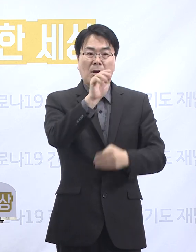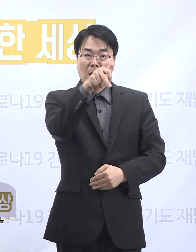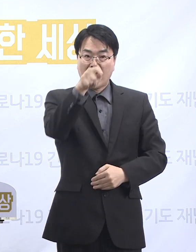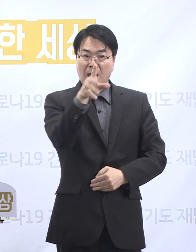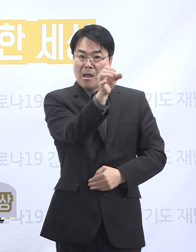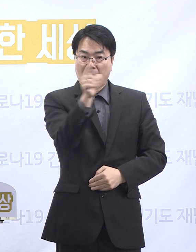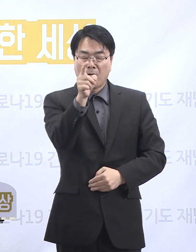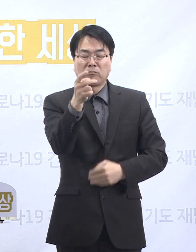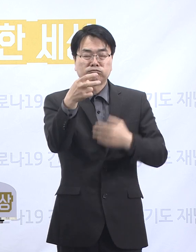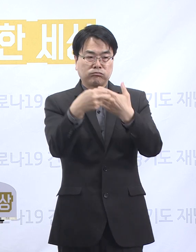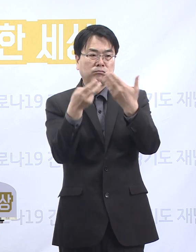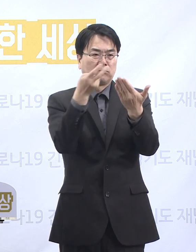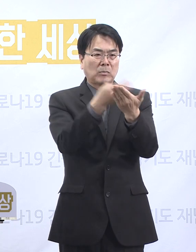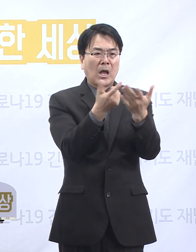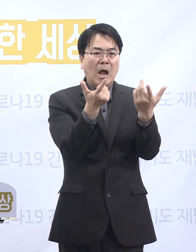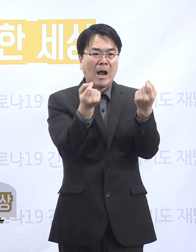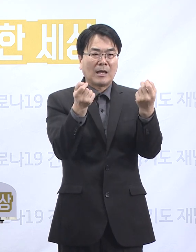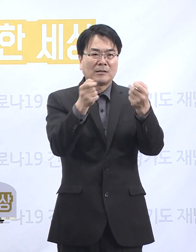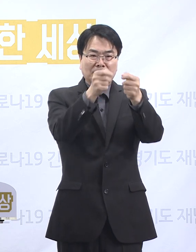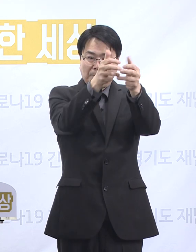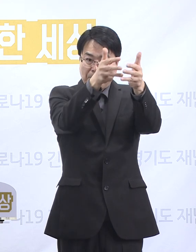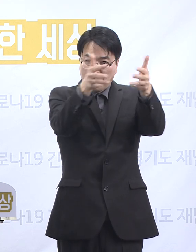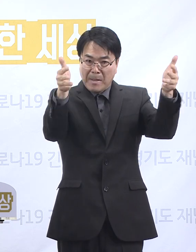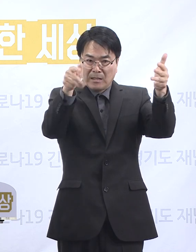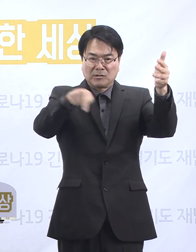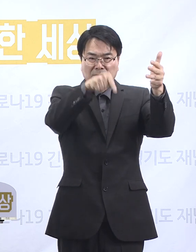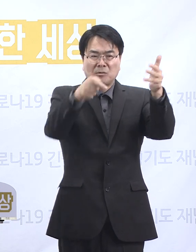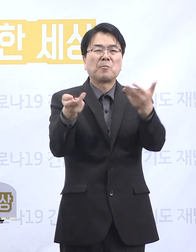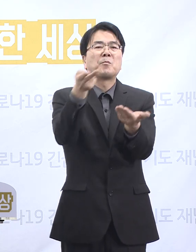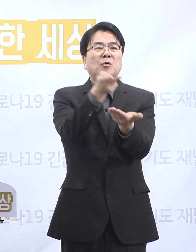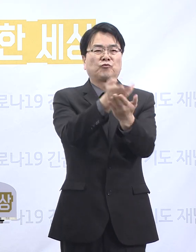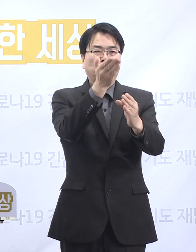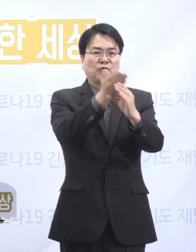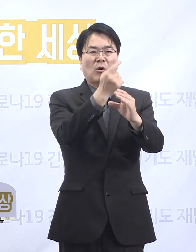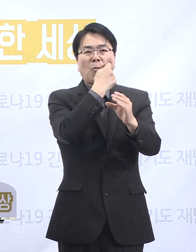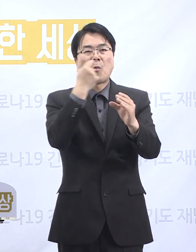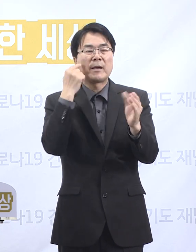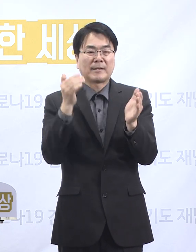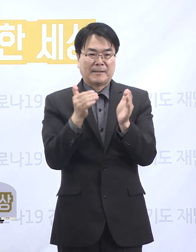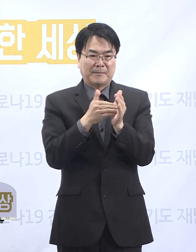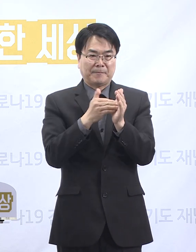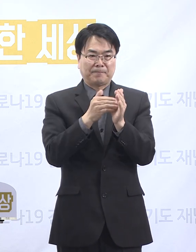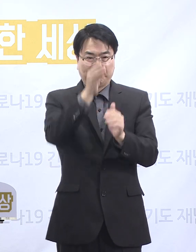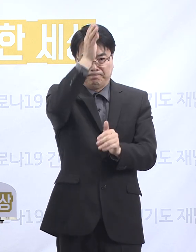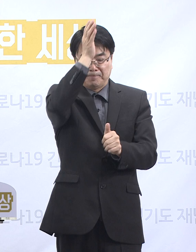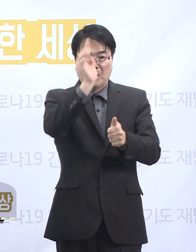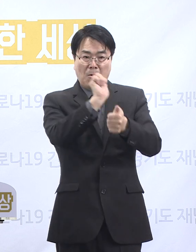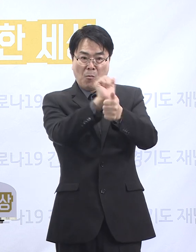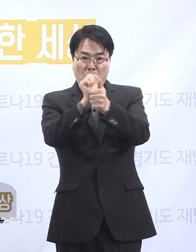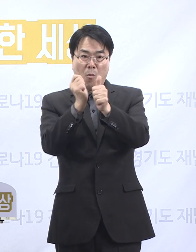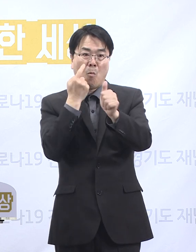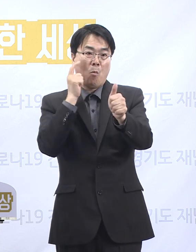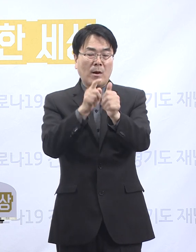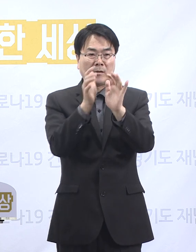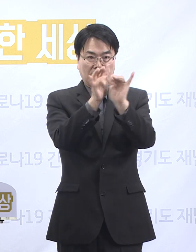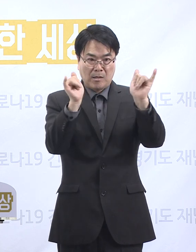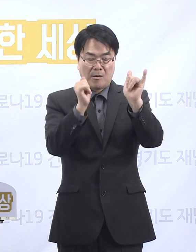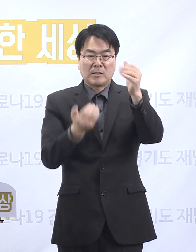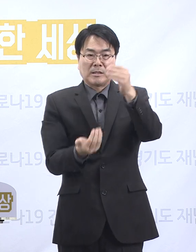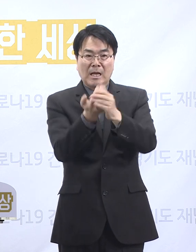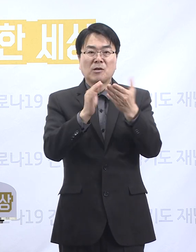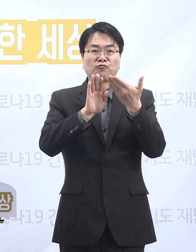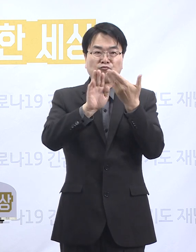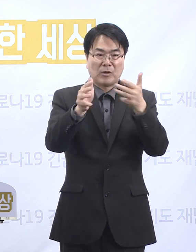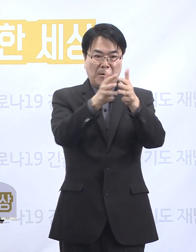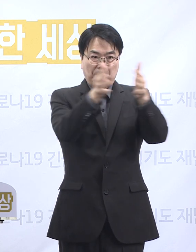성무병원 동일층에 입원하셨던 것으로 확인되었습니다. 확진자 발생 이후 의정부 성무병원 응급실과 8층